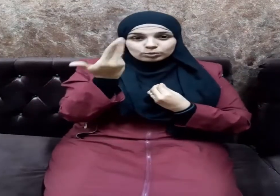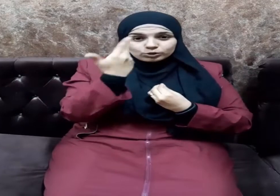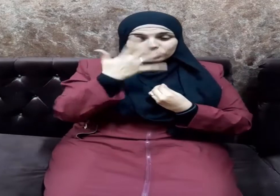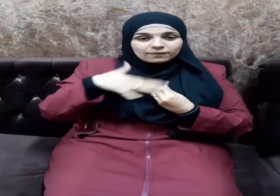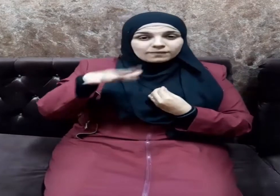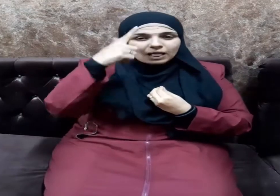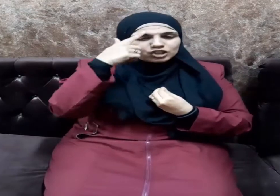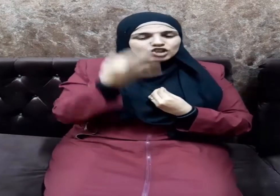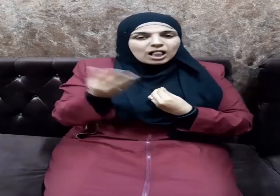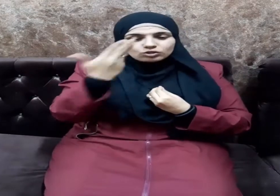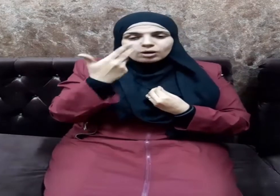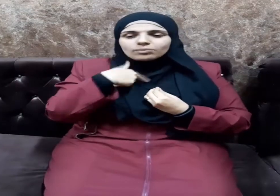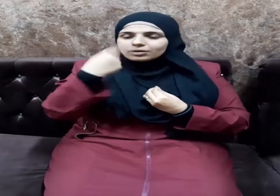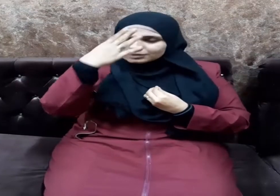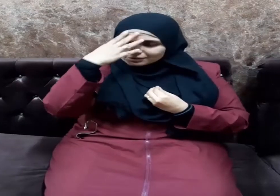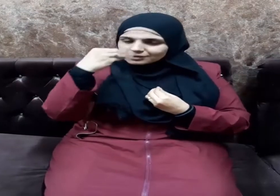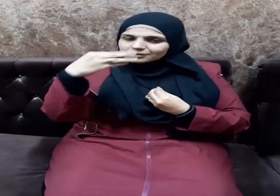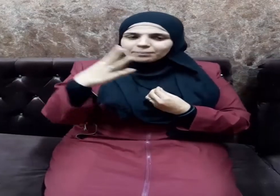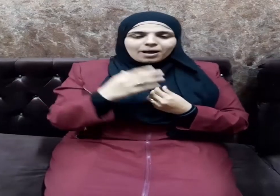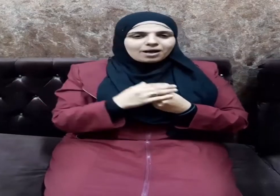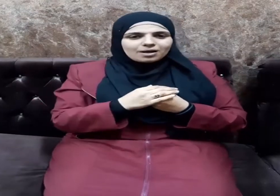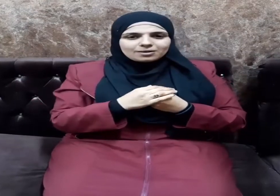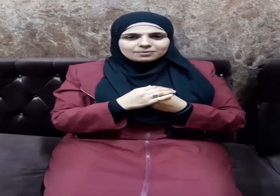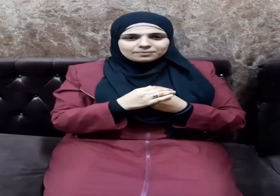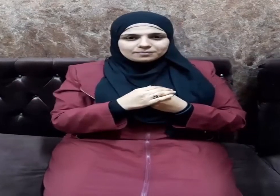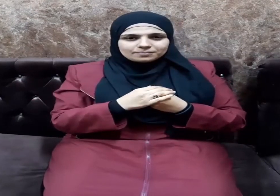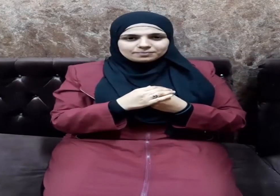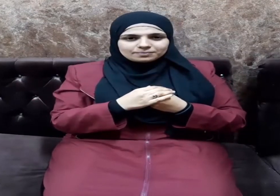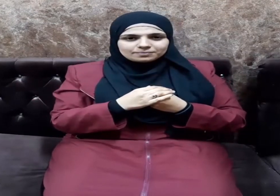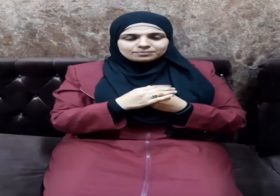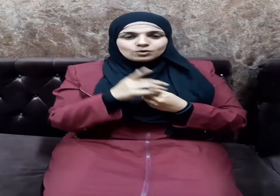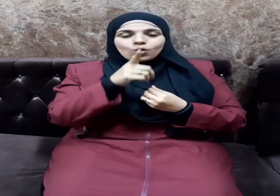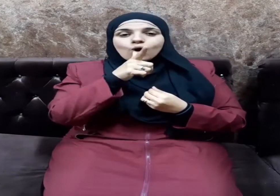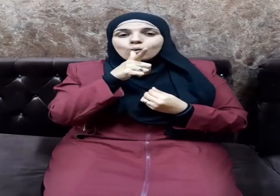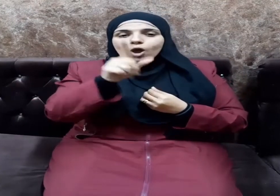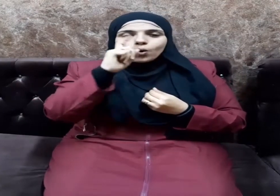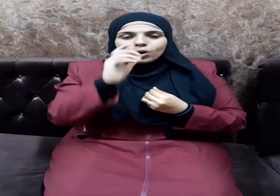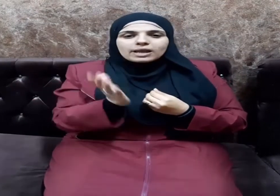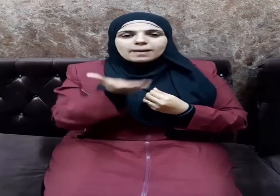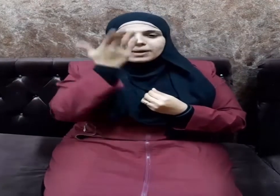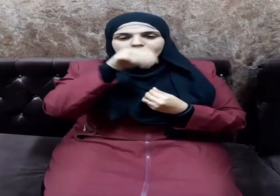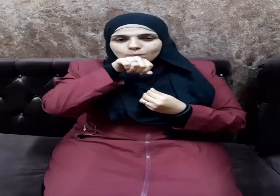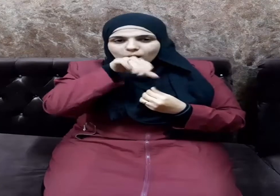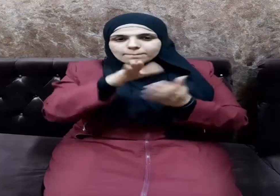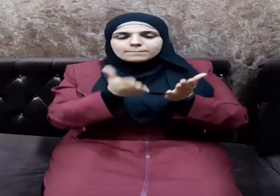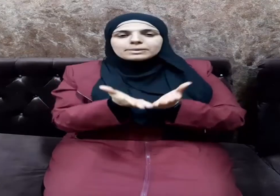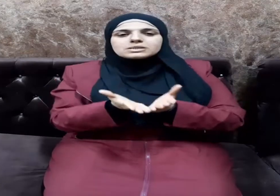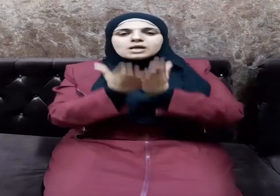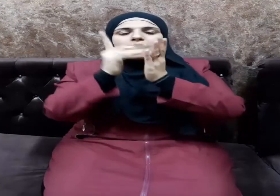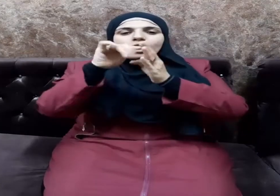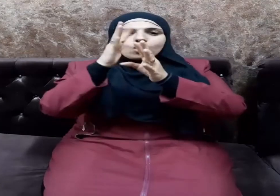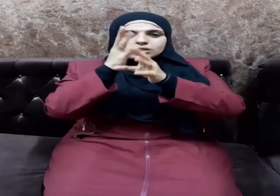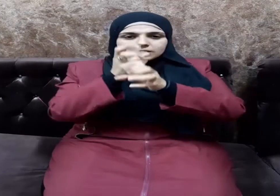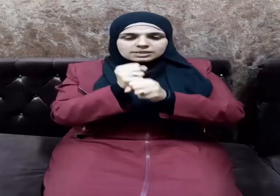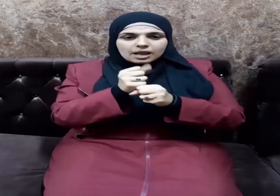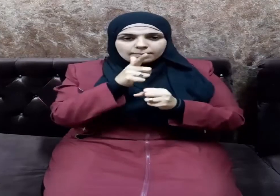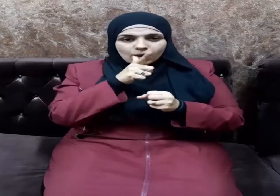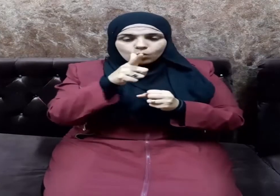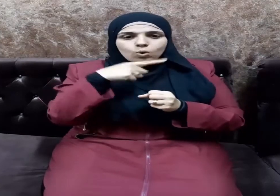الجاهلون قالوا سلاما ويقول نبينا صلى الله عليه وسلم لا